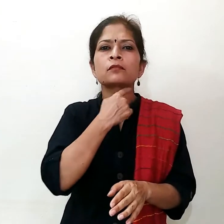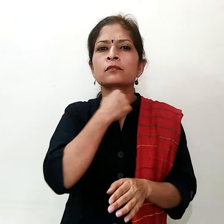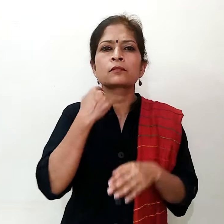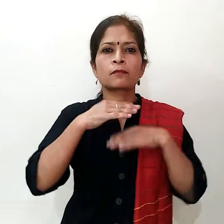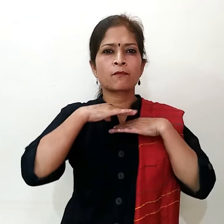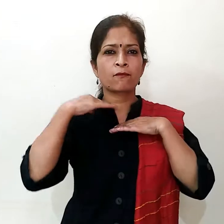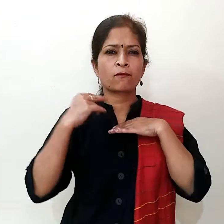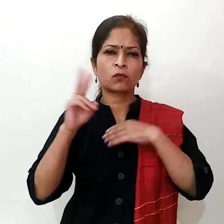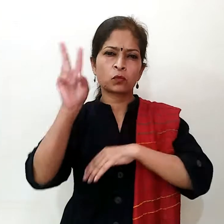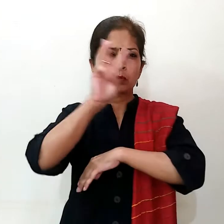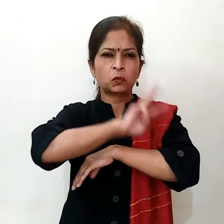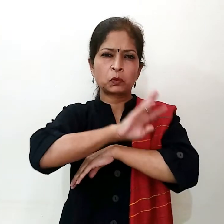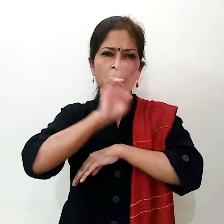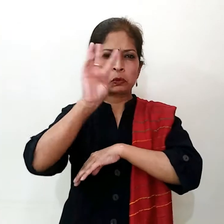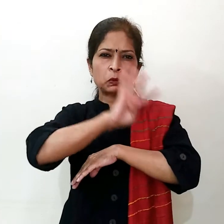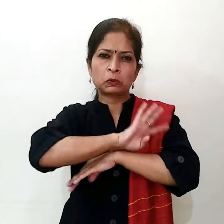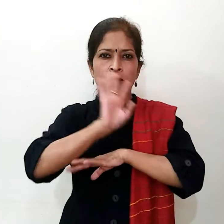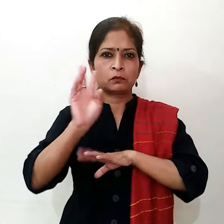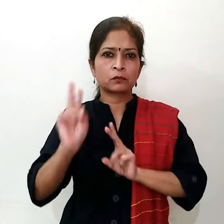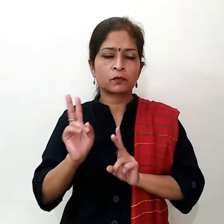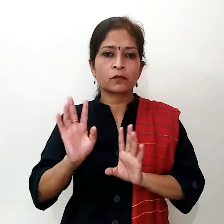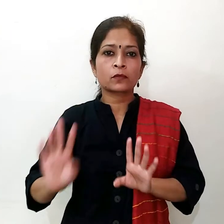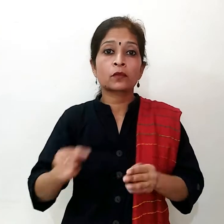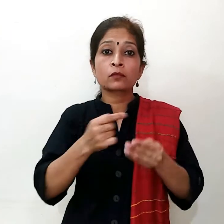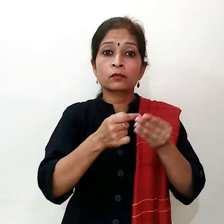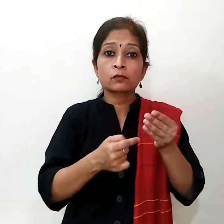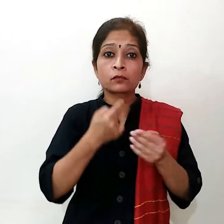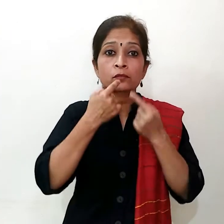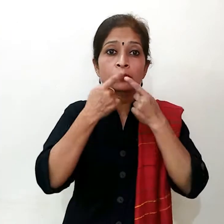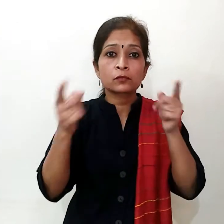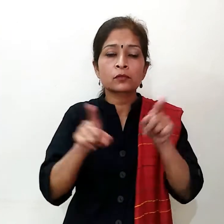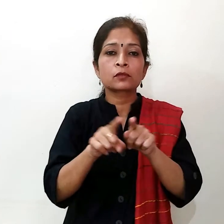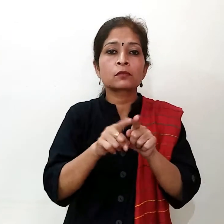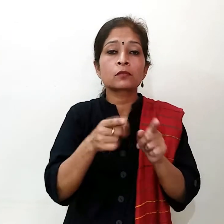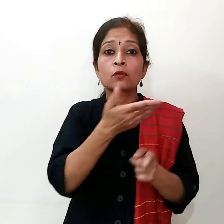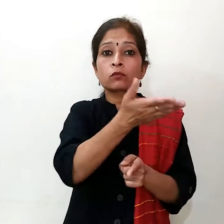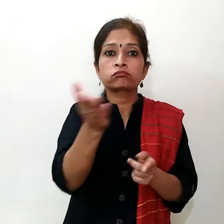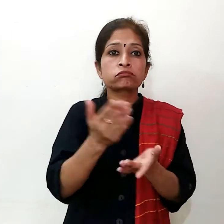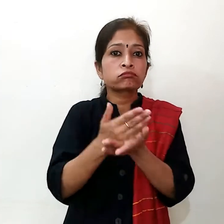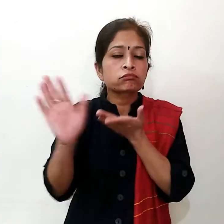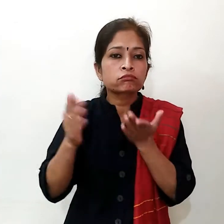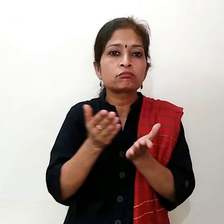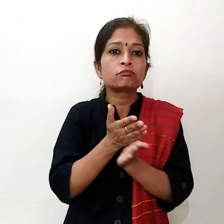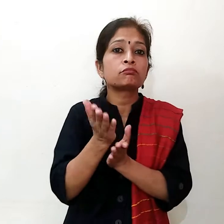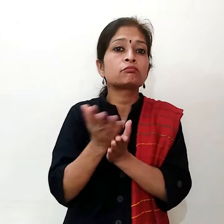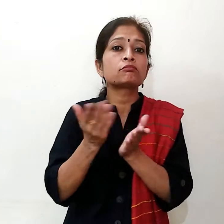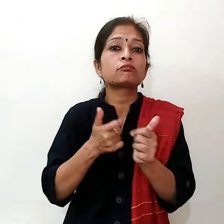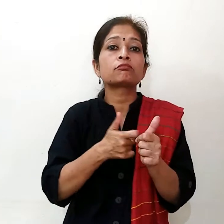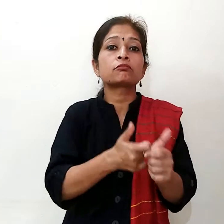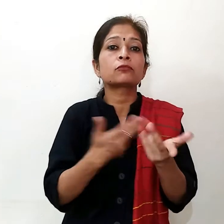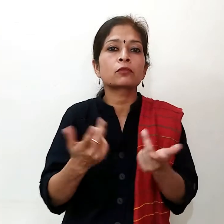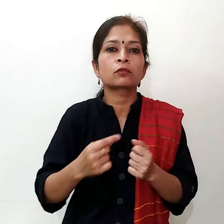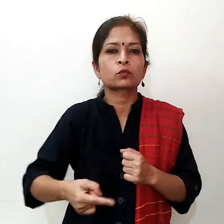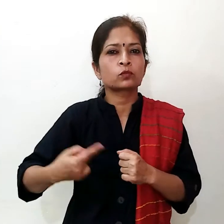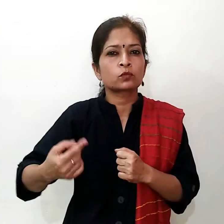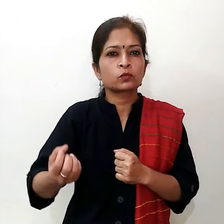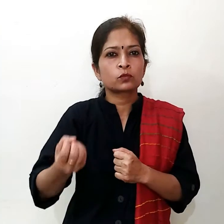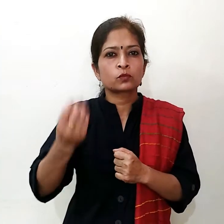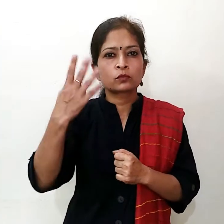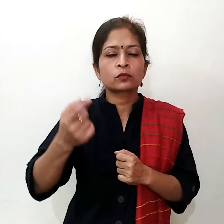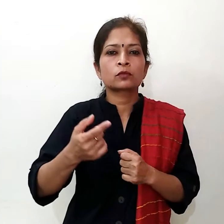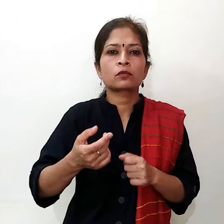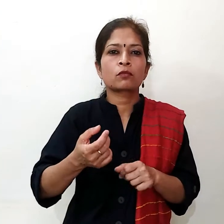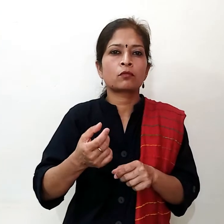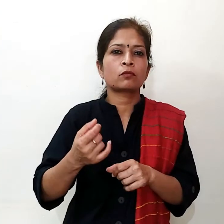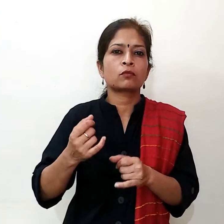या नतुनों के आसपास बना रहता है बागदशी में बढ़ाया रहा है कि इस दोरान हम क्या-क्या होगाई कर सकते हैं पहला रोज सुवज शाम